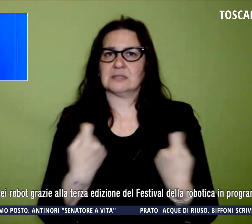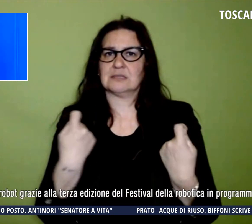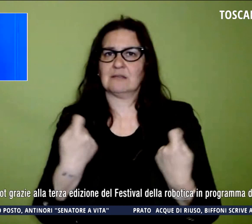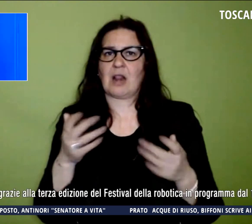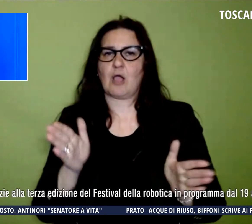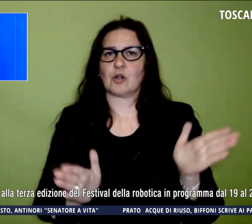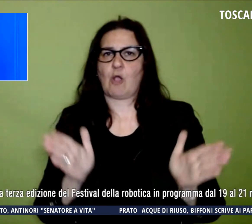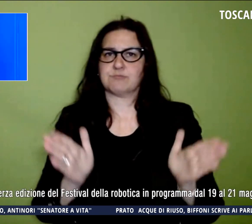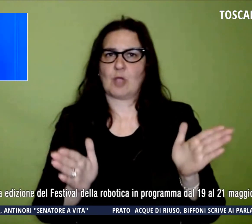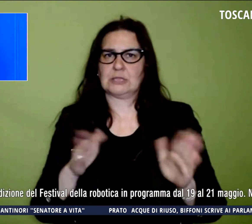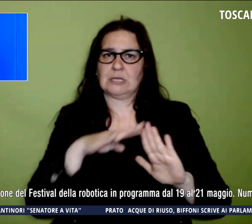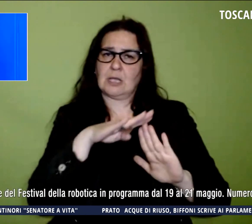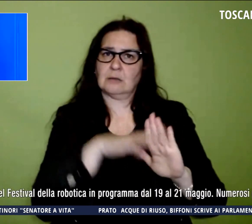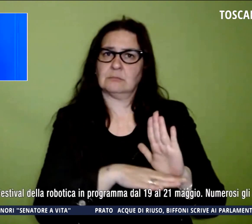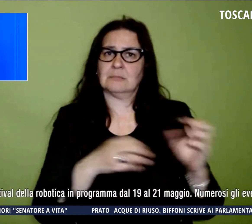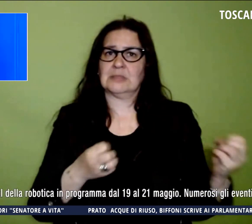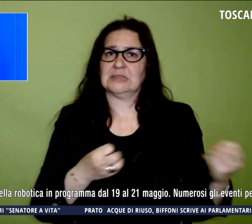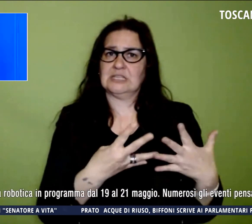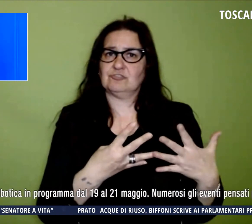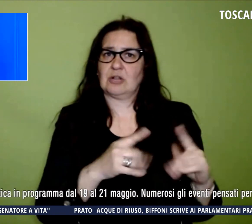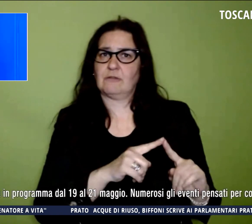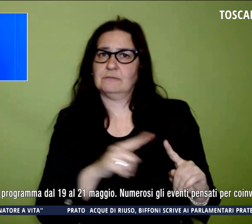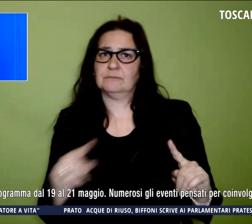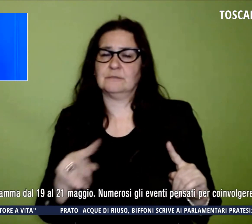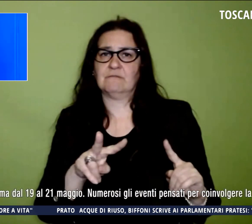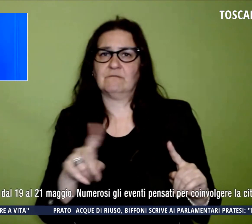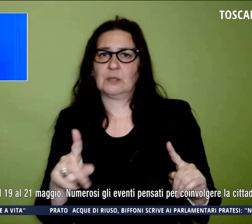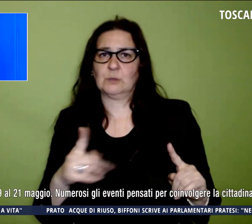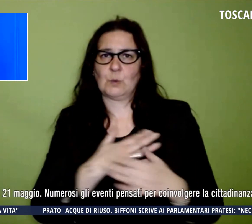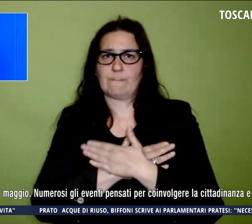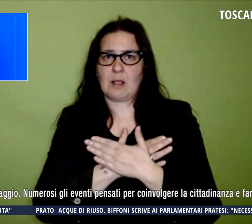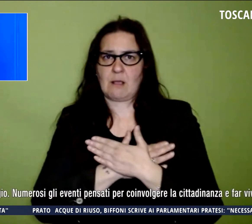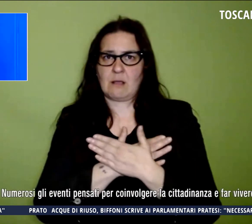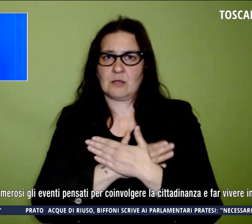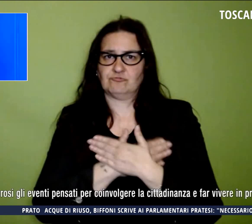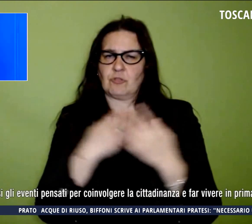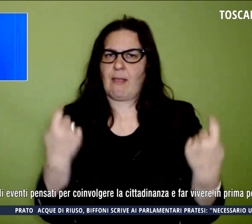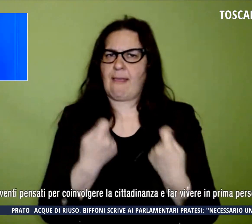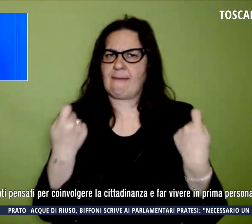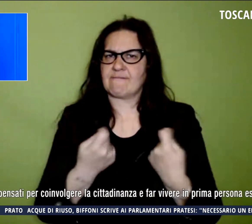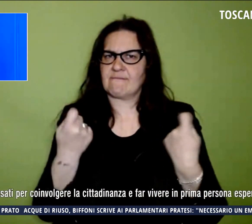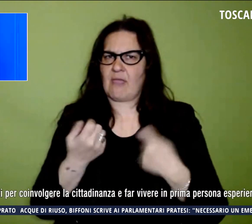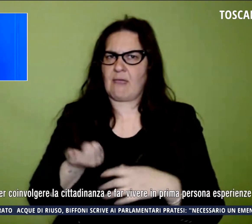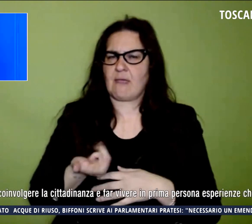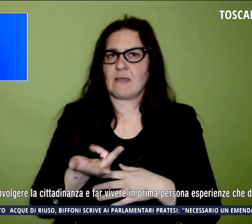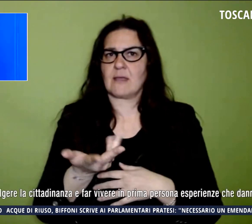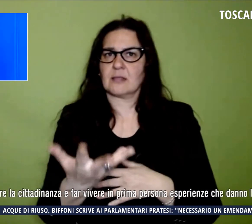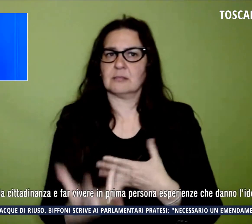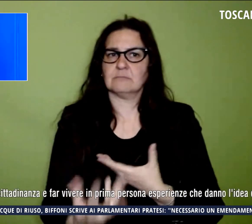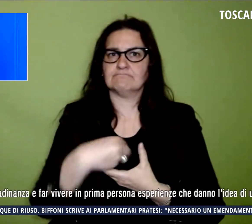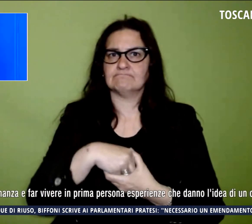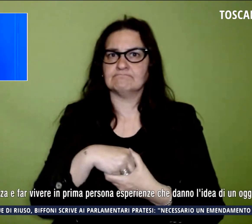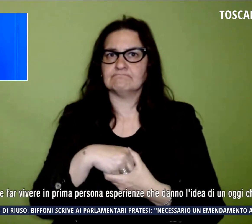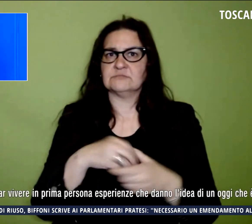programma dal 19 al 21 maggio. Numerosi gli eventi pensati per coinvolgere la cittadinanza